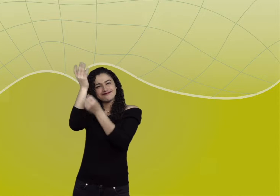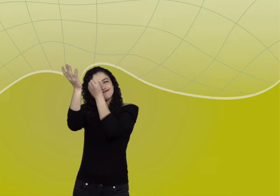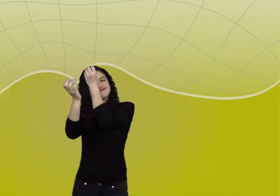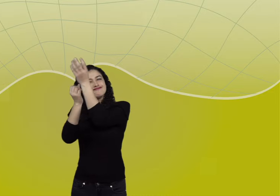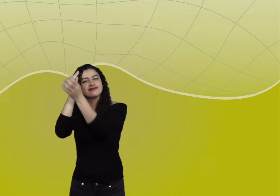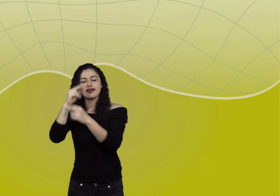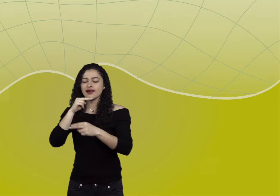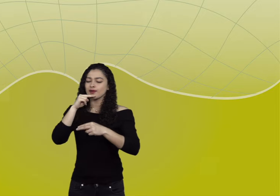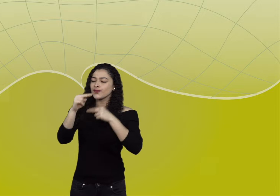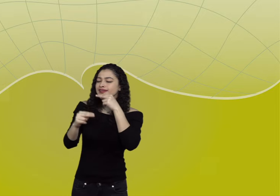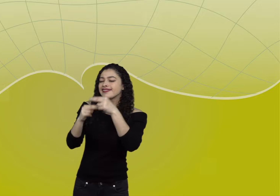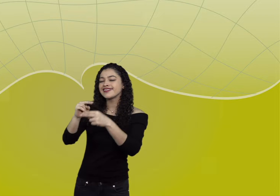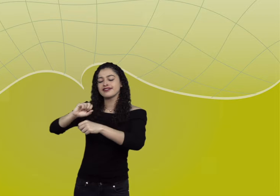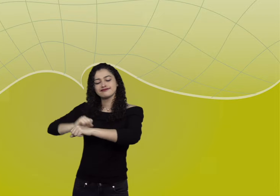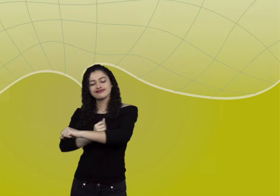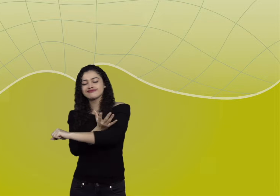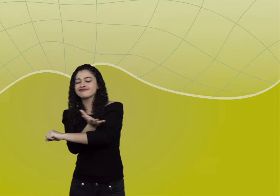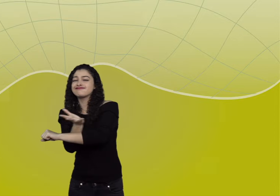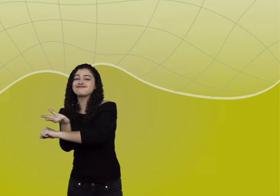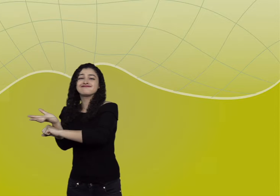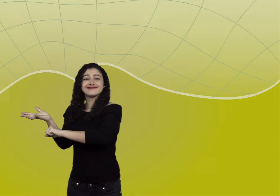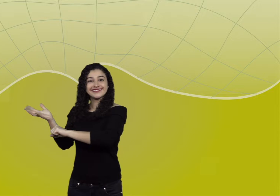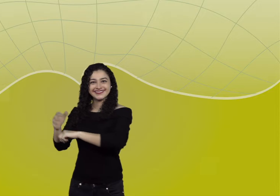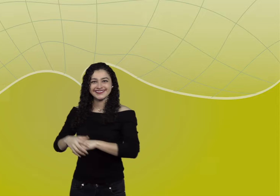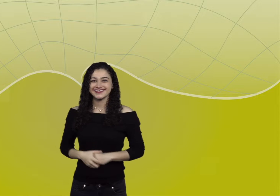Lenguajes verbales, como la poesía y el cuento.